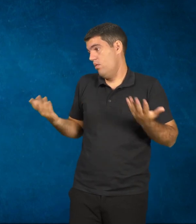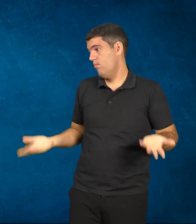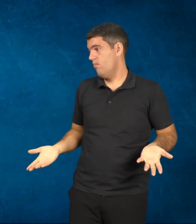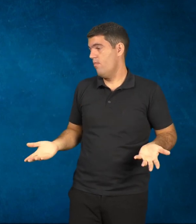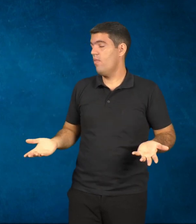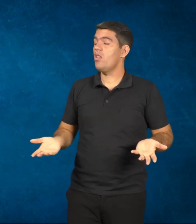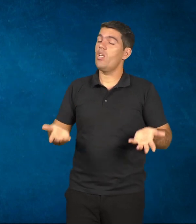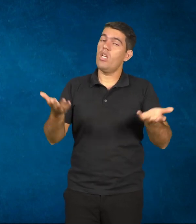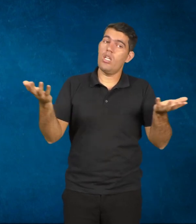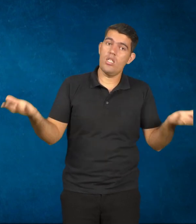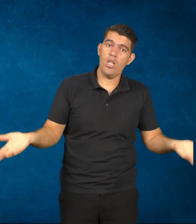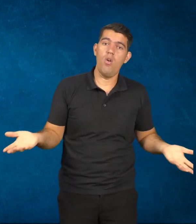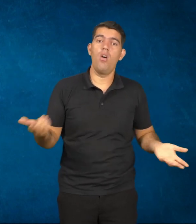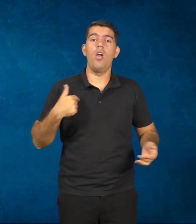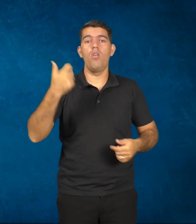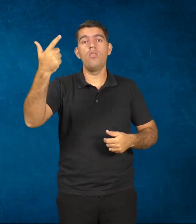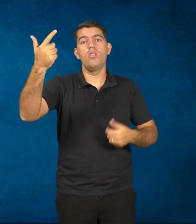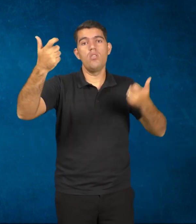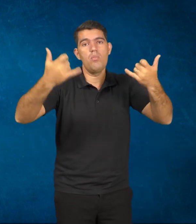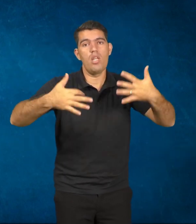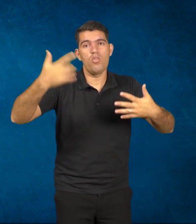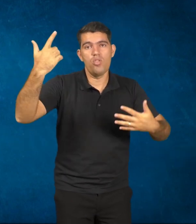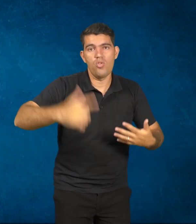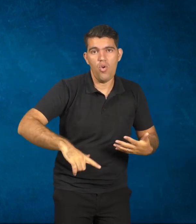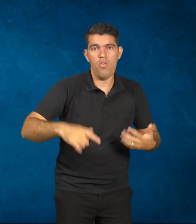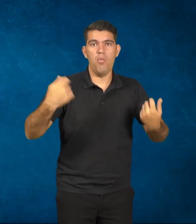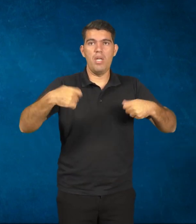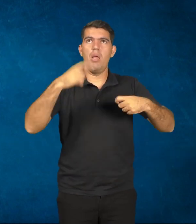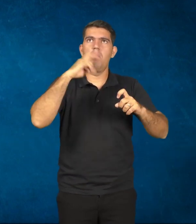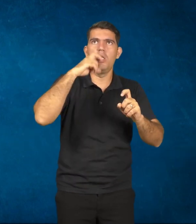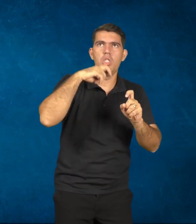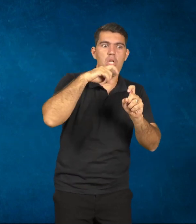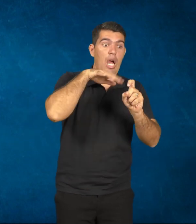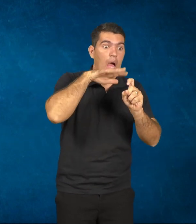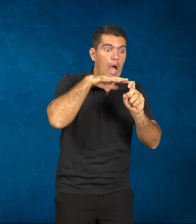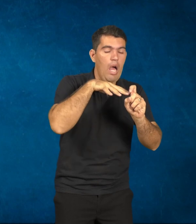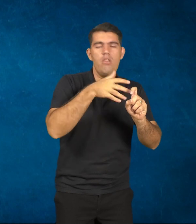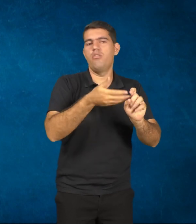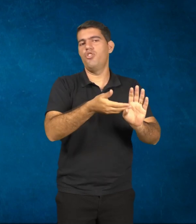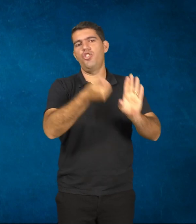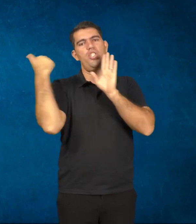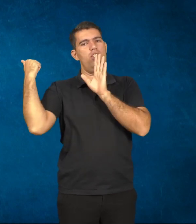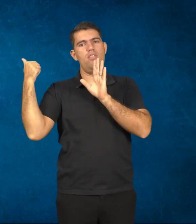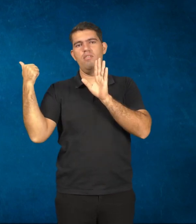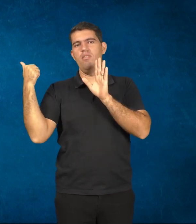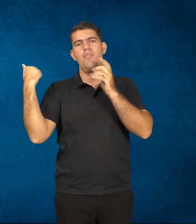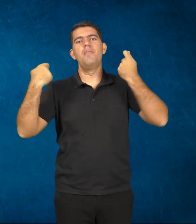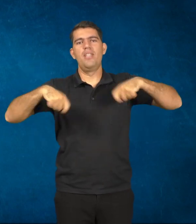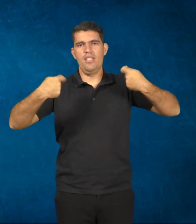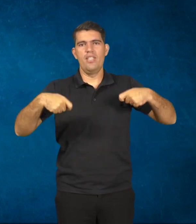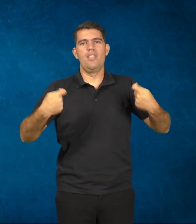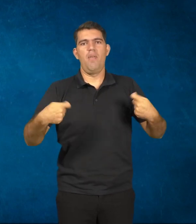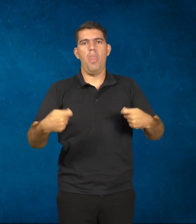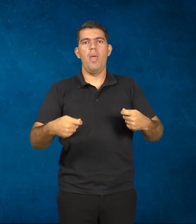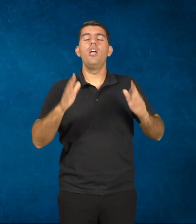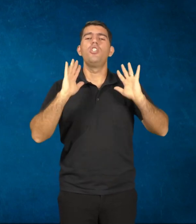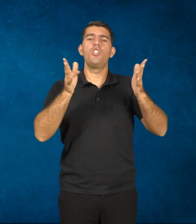de novo, quer dizer, eu acho que a gente tem que desmistificar a tecnologia. Ela vem sendo vista e vem